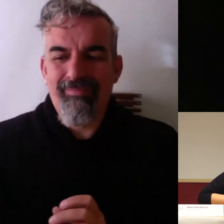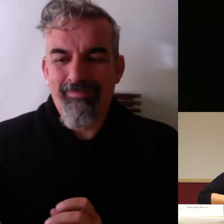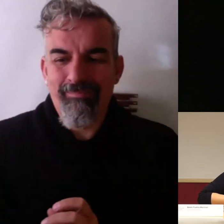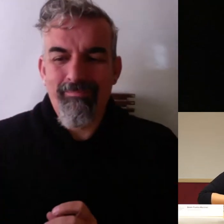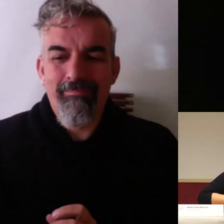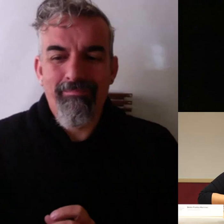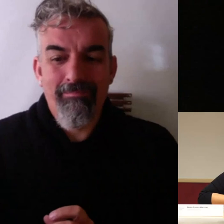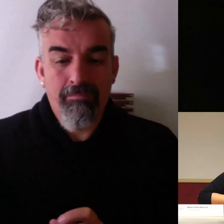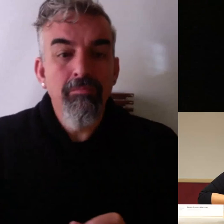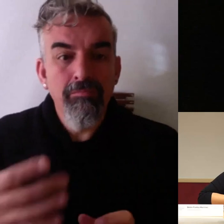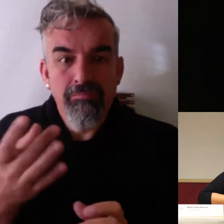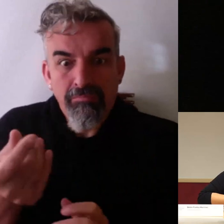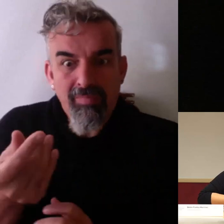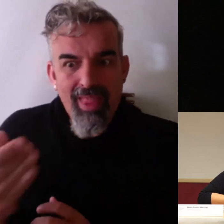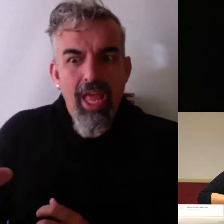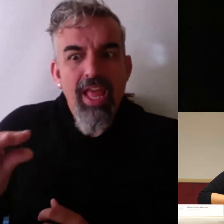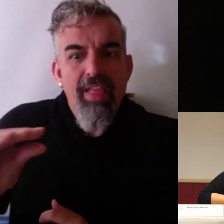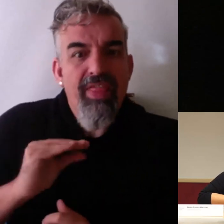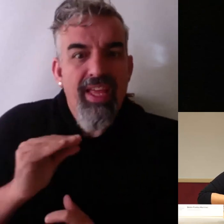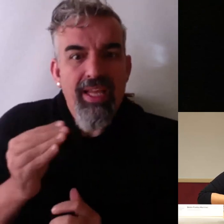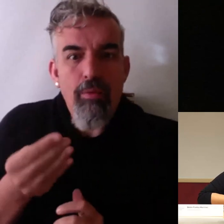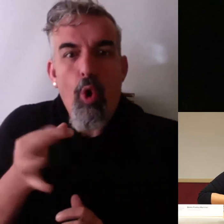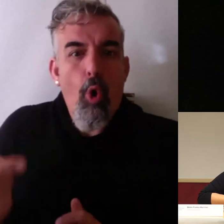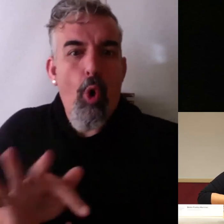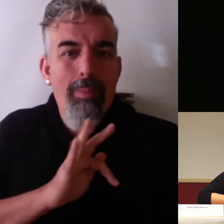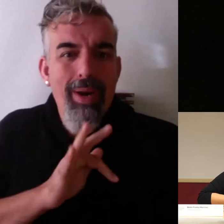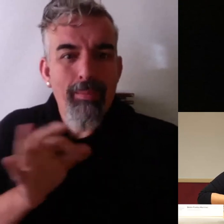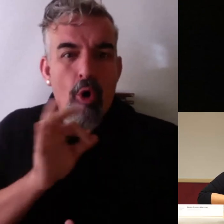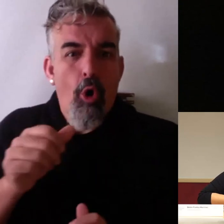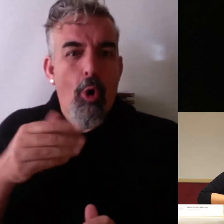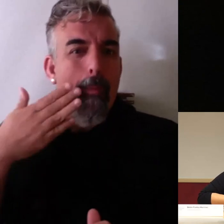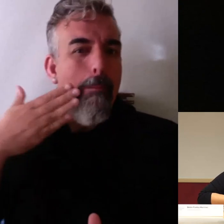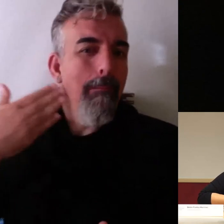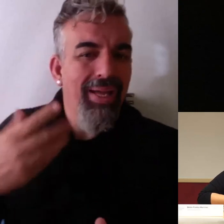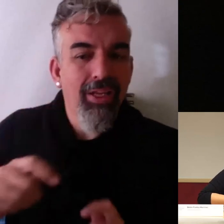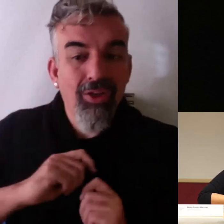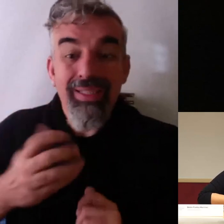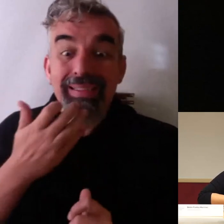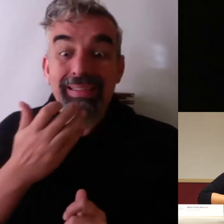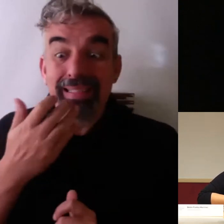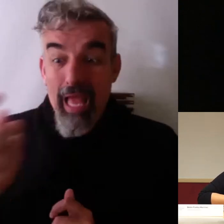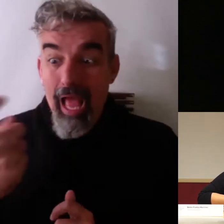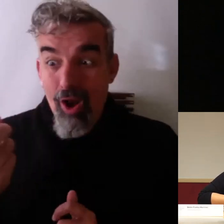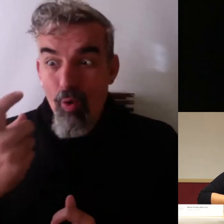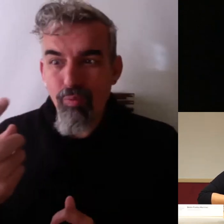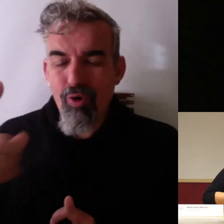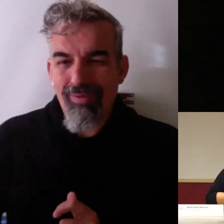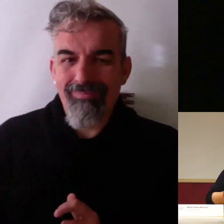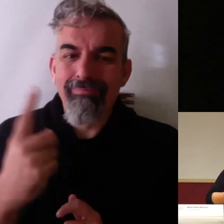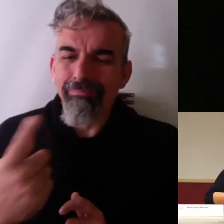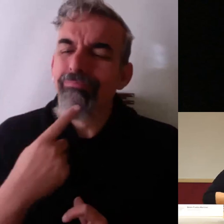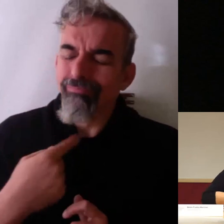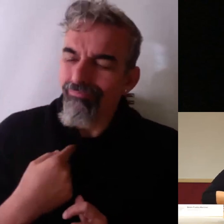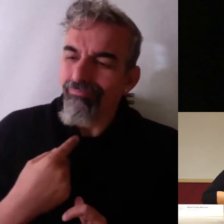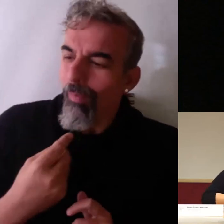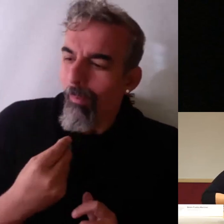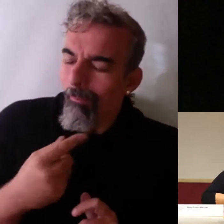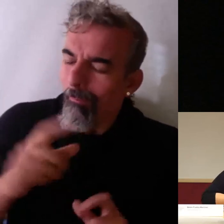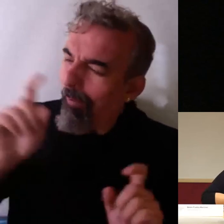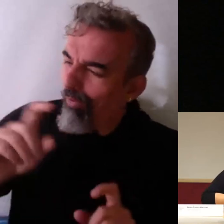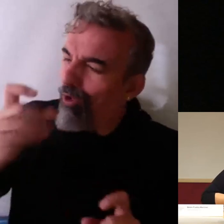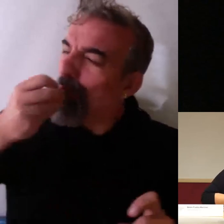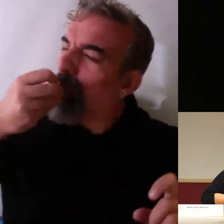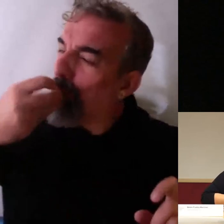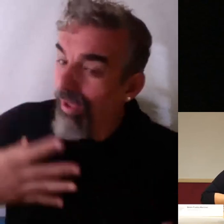estupendos no te digo yo que no pero yo me voy más orgullosa cuando un alumno me dice ole que bien lo has hecho para mí